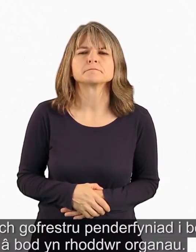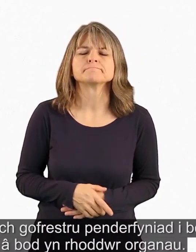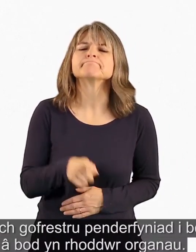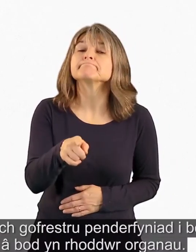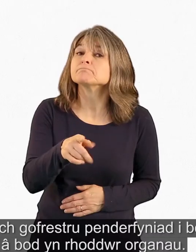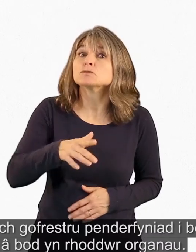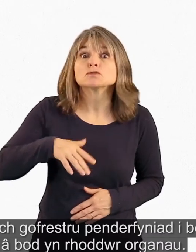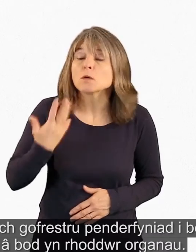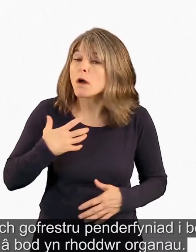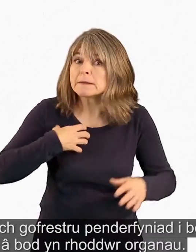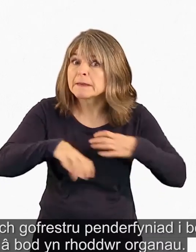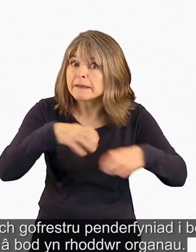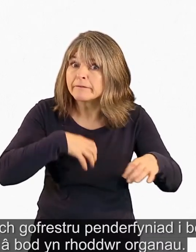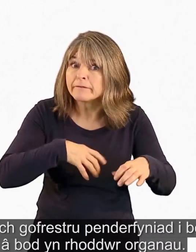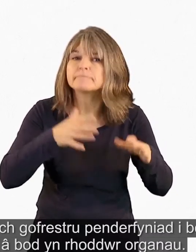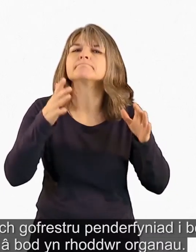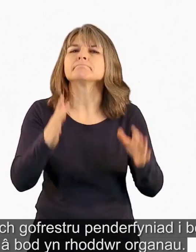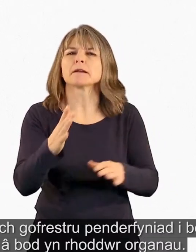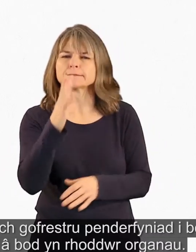penderfyniad i beidio a bod yn rhoddwyr organau.